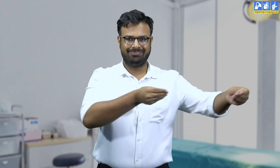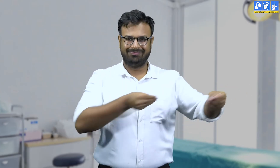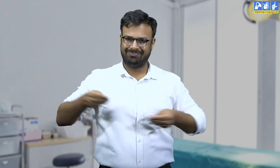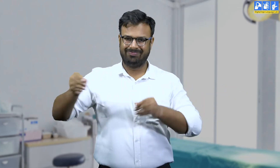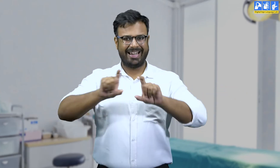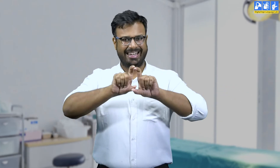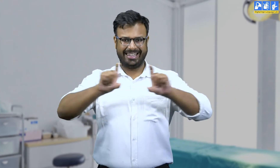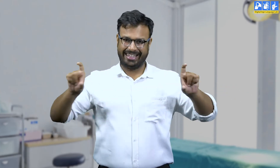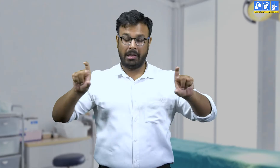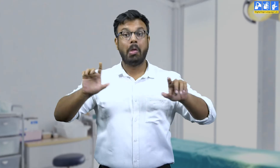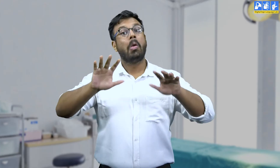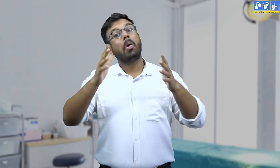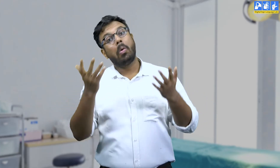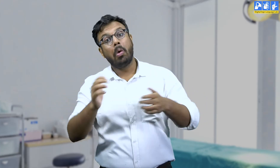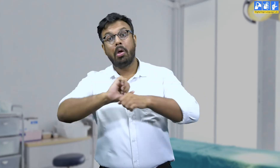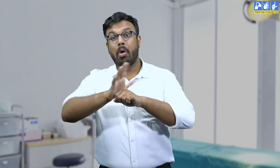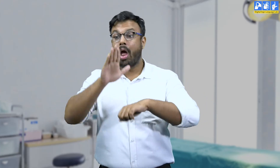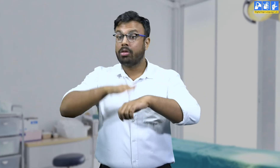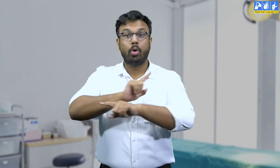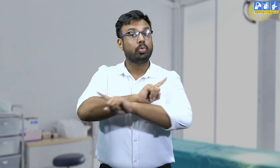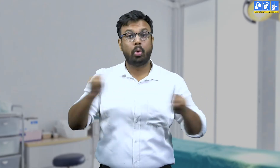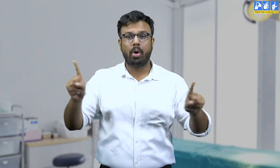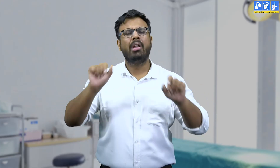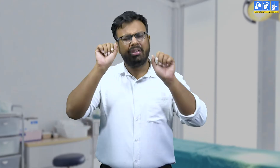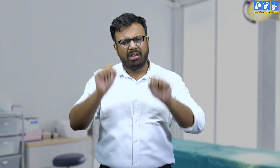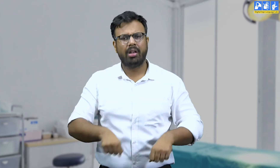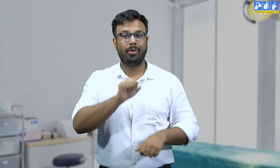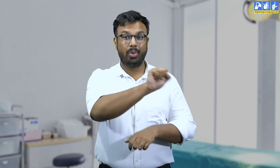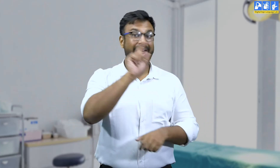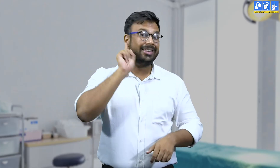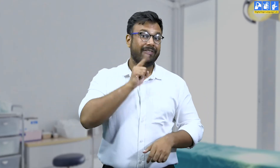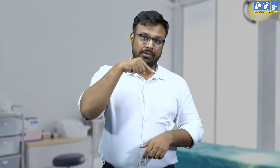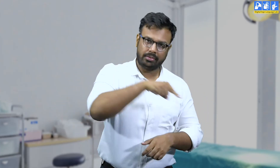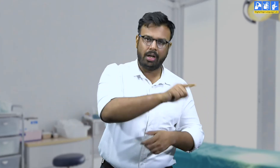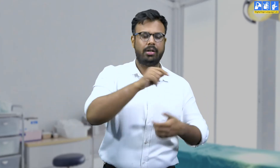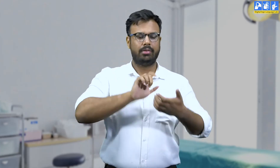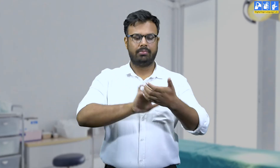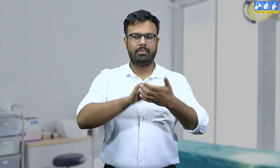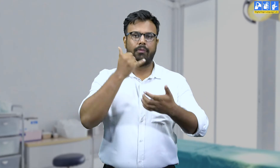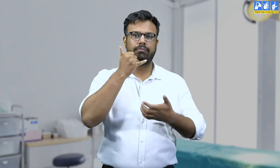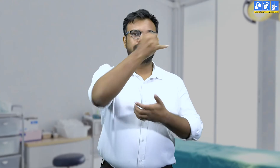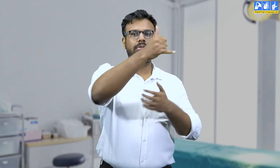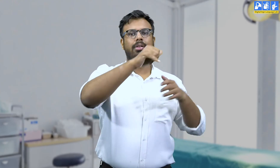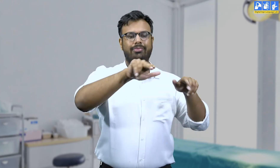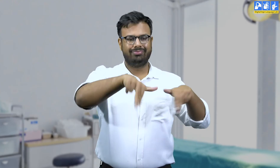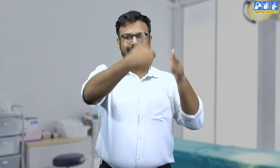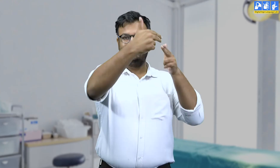सामने रख सकते हैं और यदि क्रोना के वज़े से वो नहीं आपाते हैं तो वीडियो कॉल